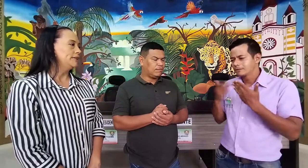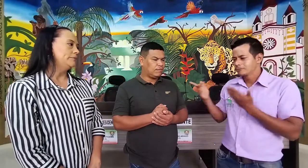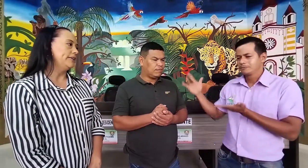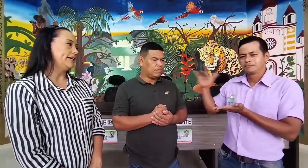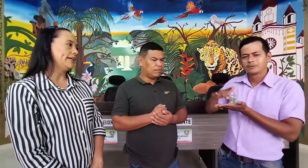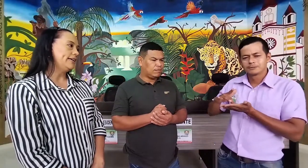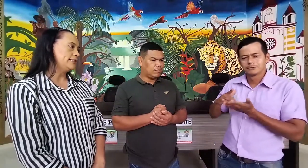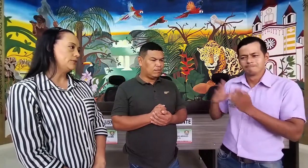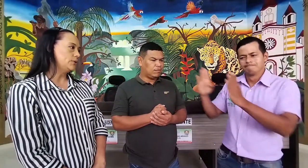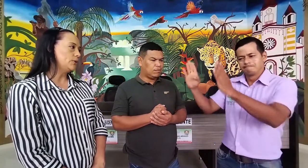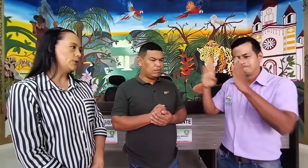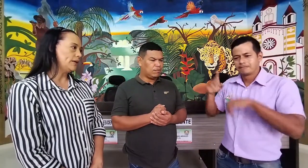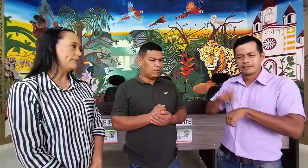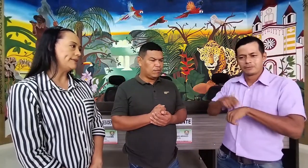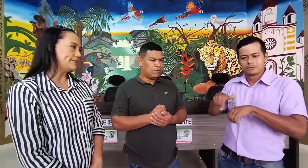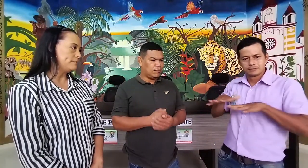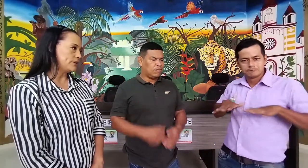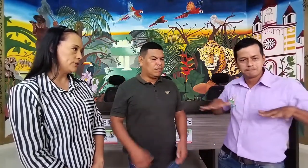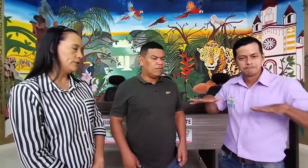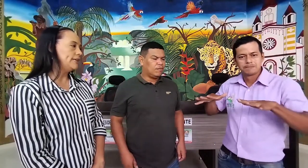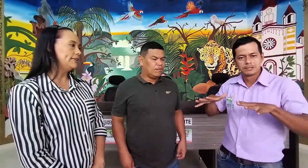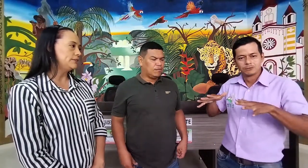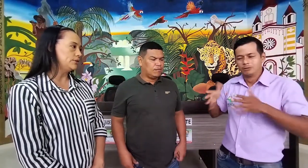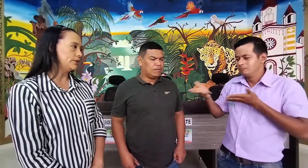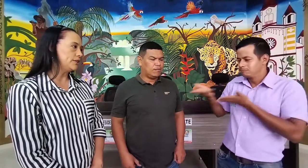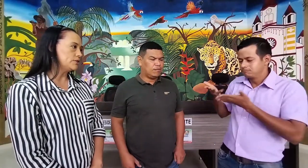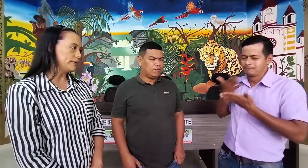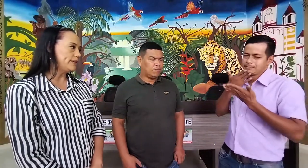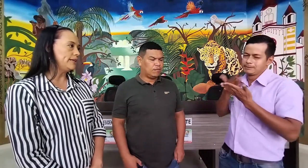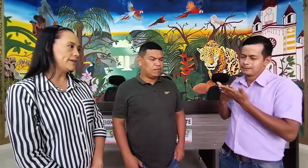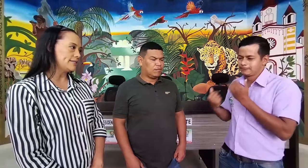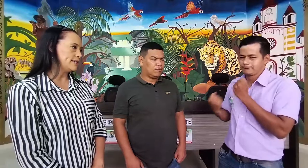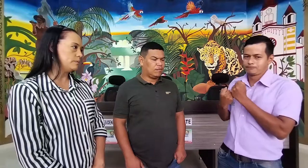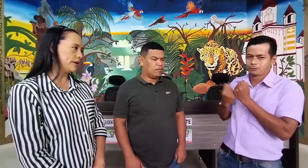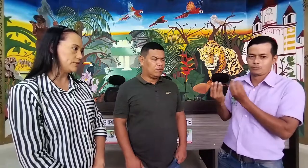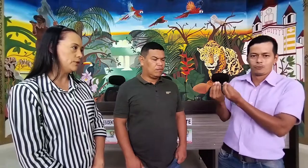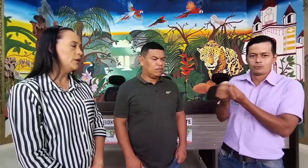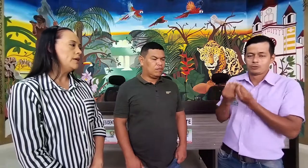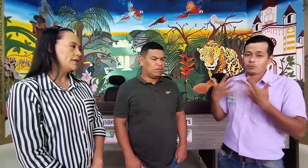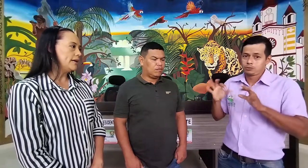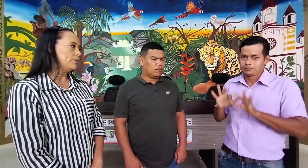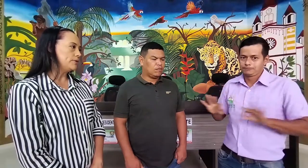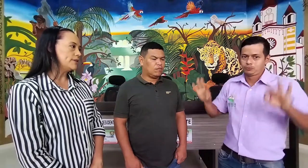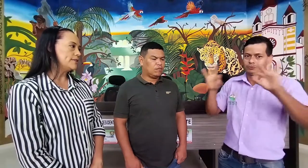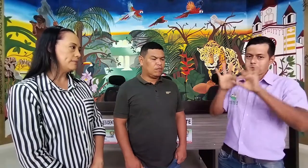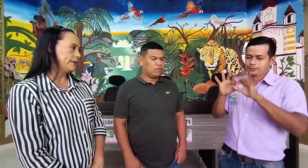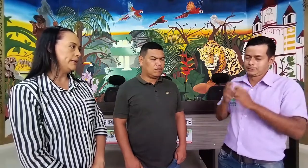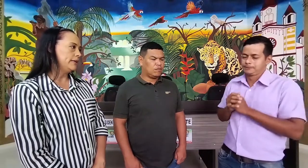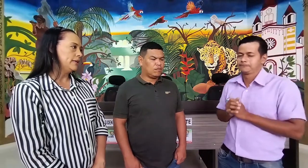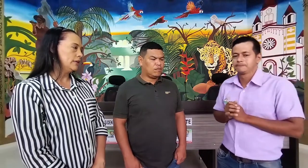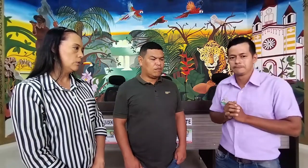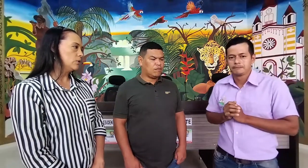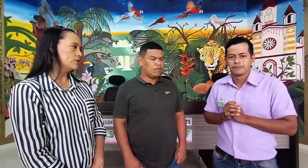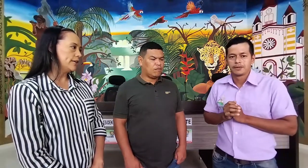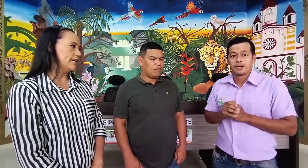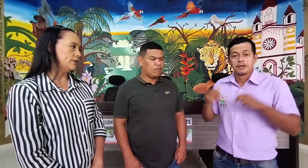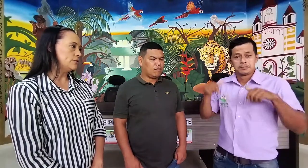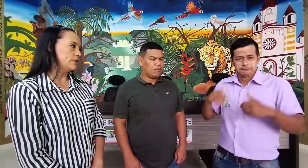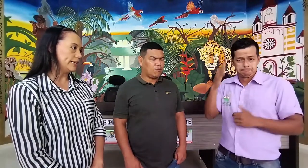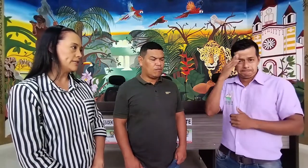Bien, agradezco la participación y la atención que nos brinda y este espacio y el apoyo que siempre como concejal nos da que